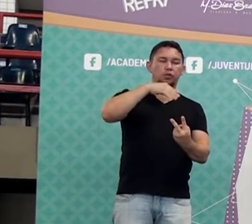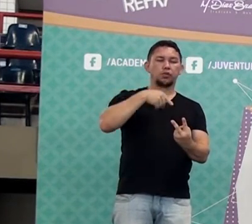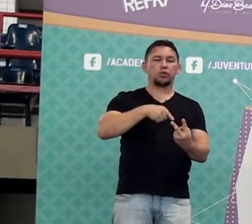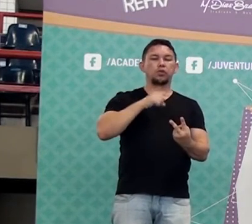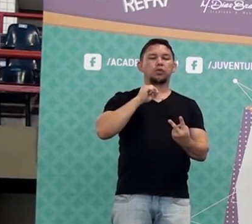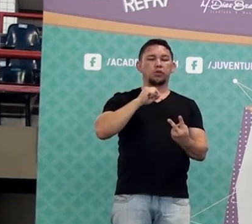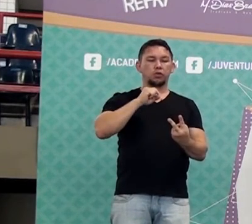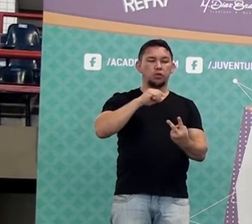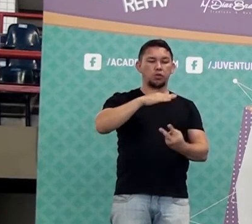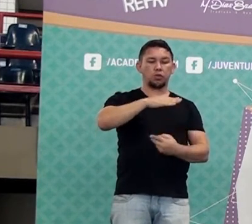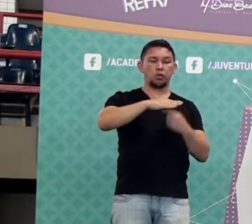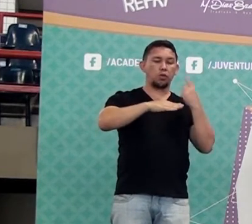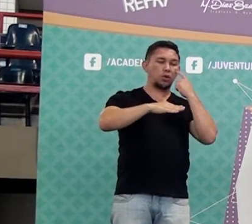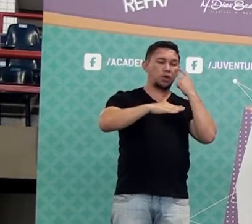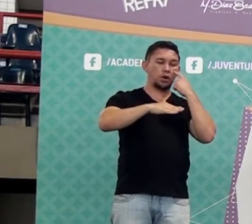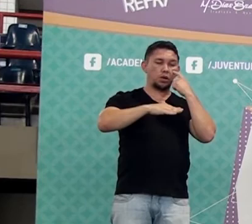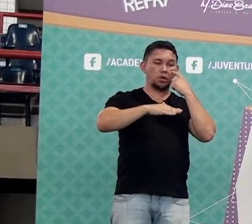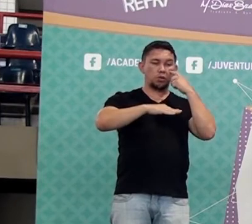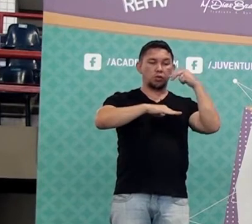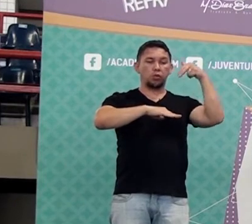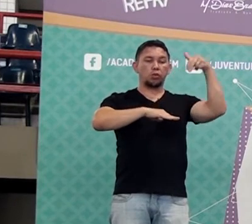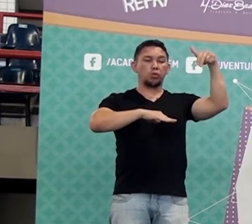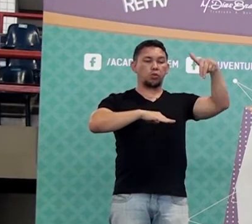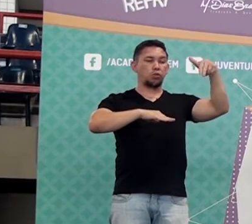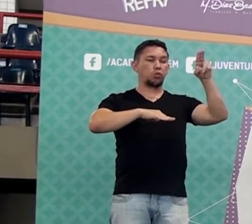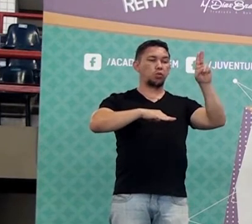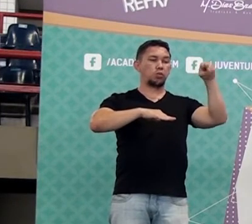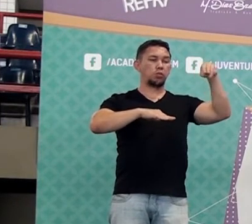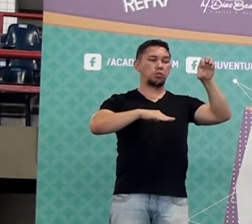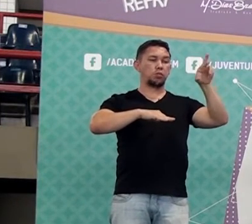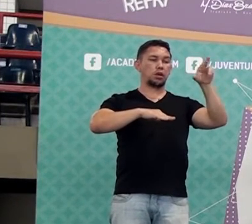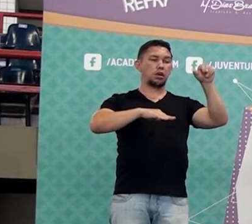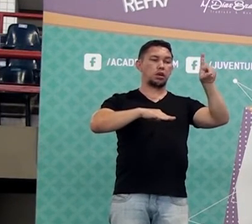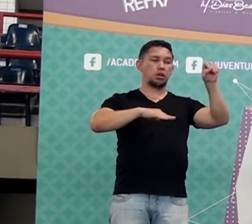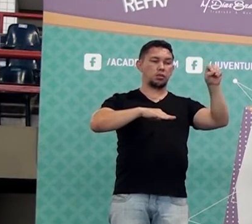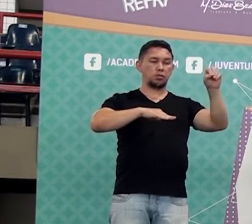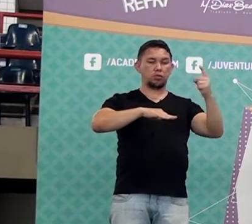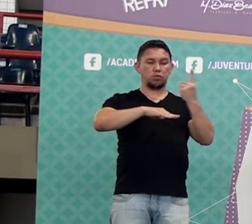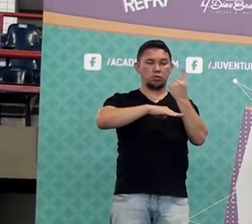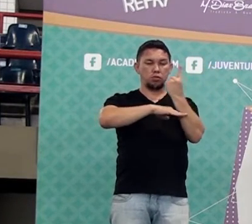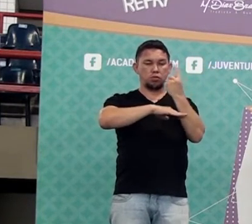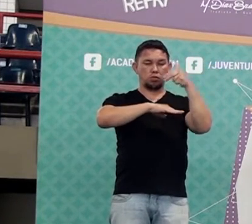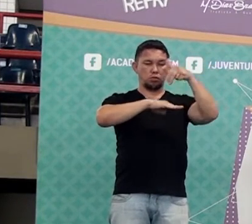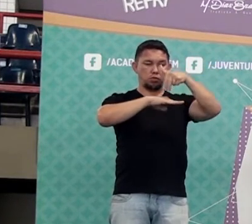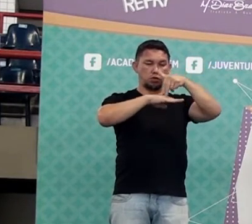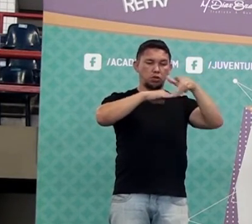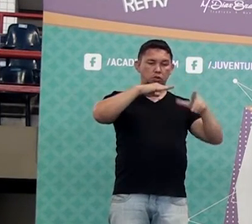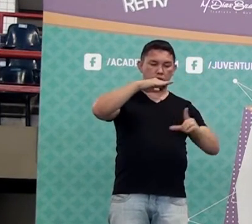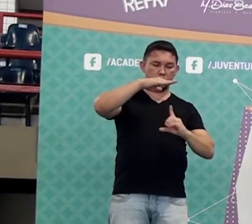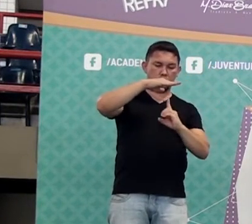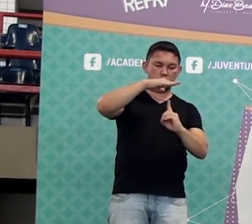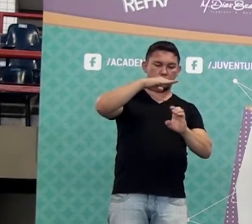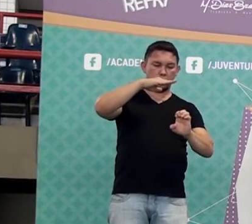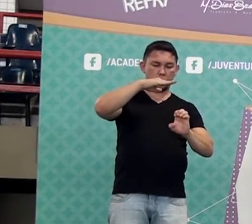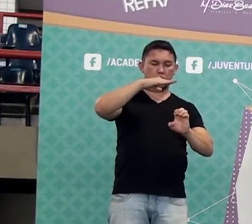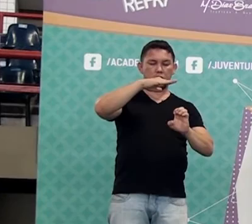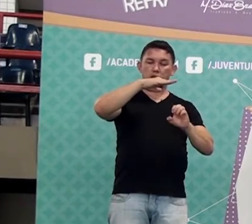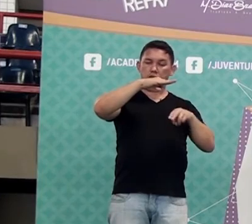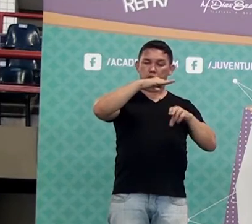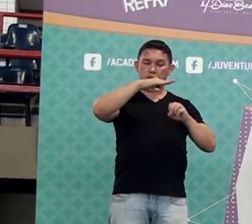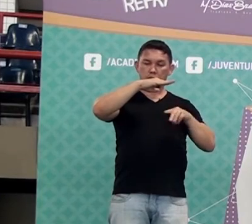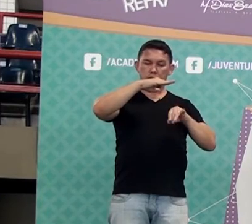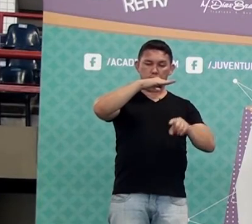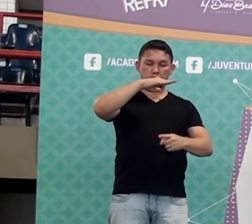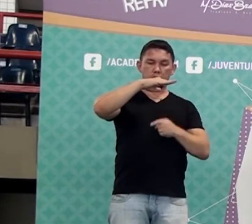qual é o numerador? 1 meio, qual é o numerador? É o 1. Qual é o denominador? É o 2.